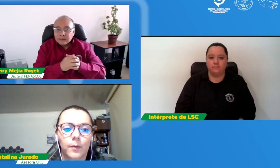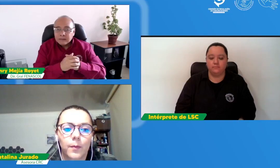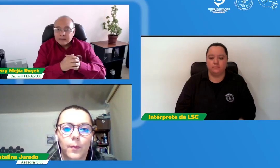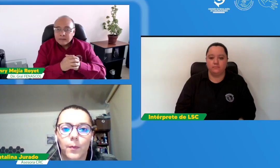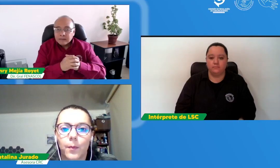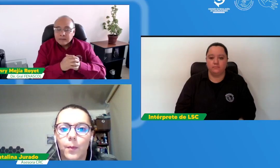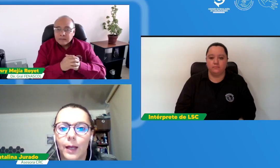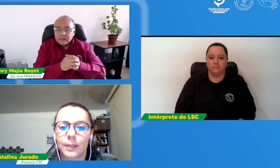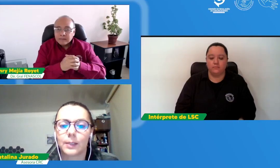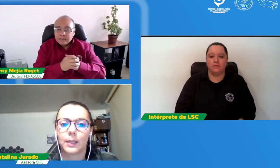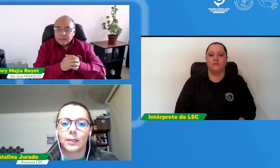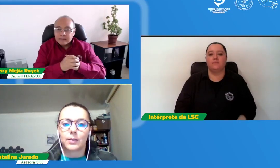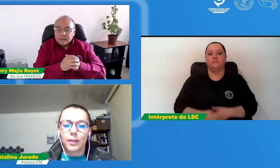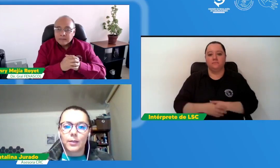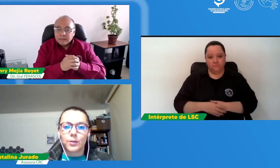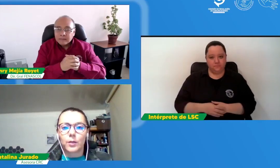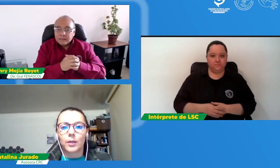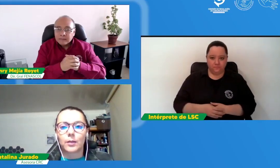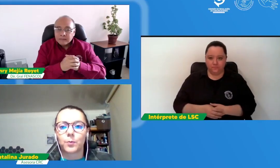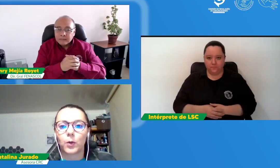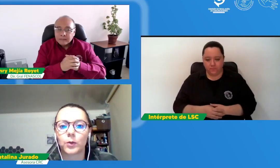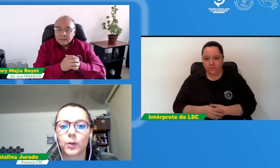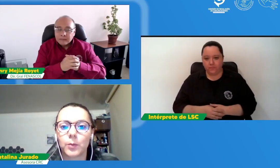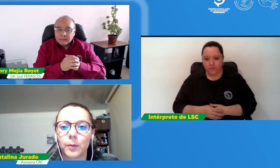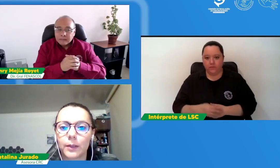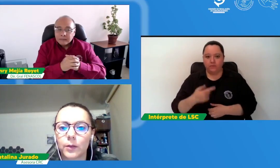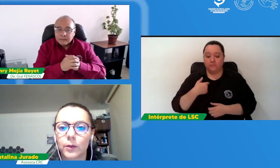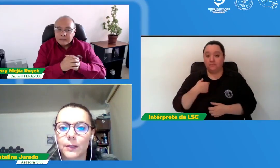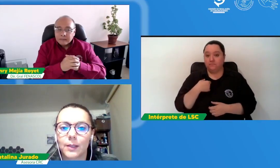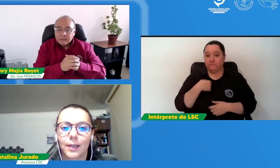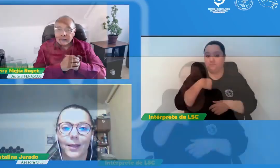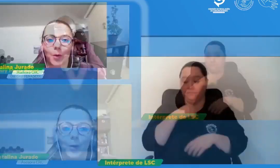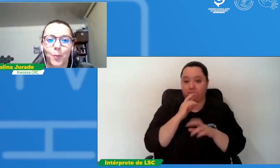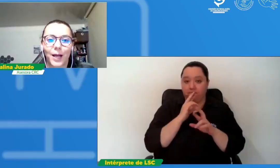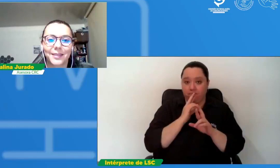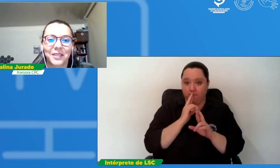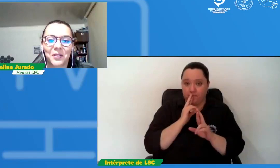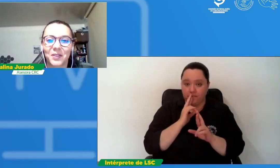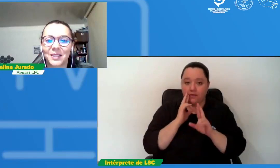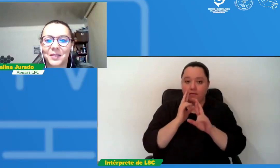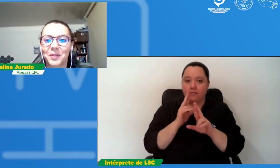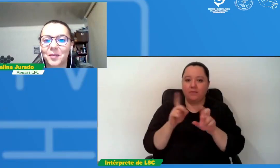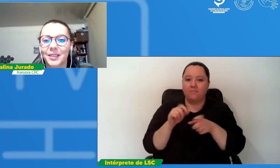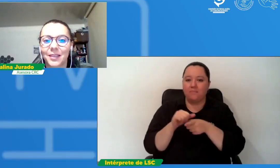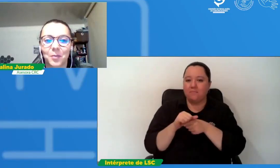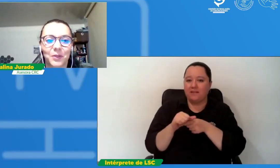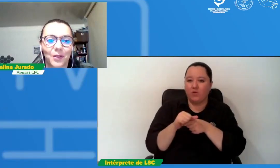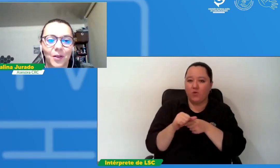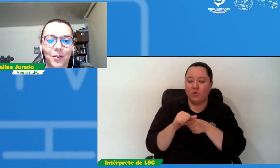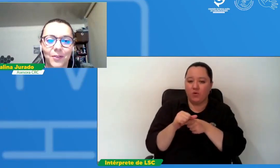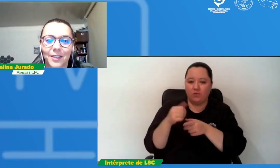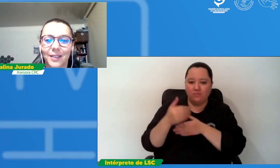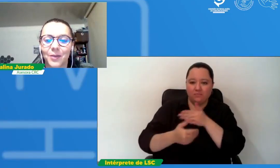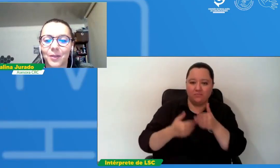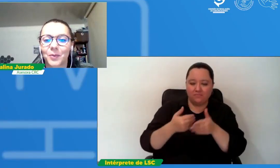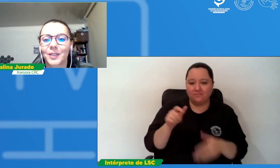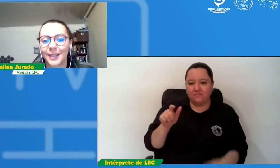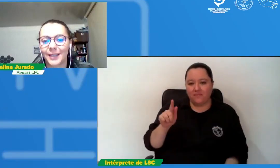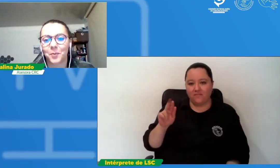Vale, si quieres yo te respondo de momento desde lo práctico y seguramente el comisionado Fernando responderá después